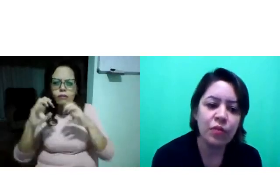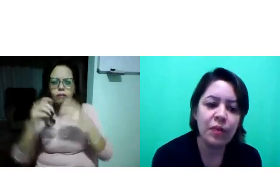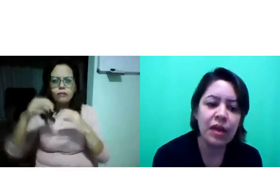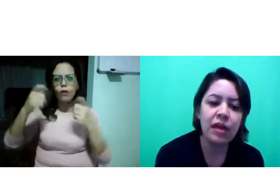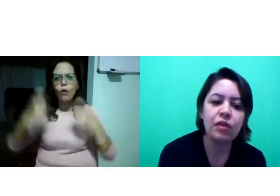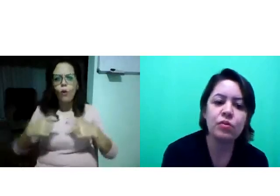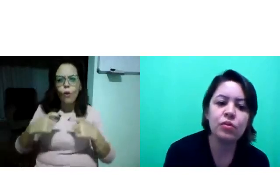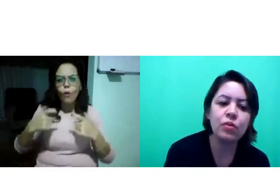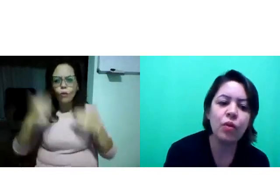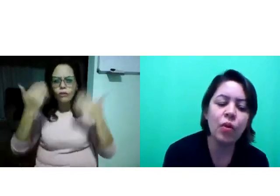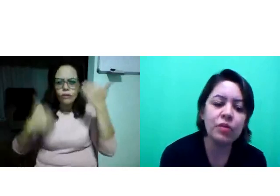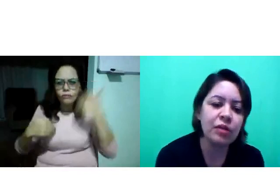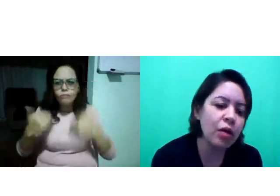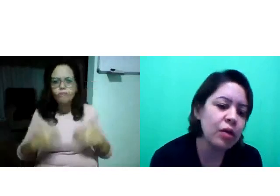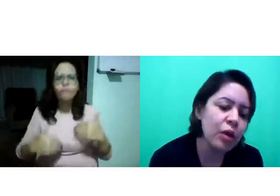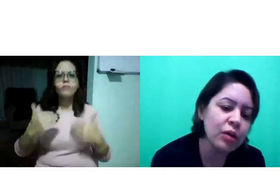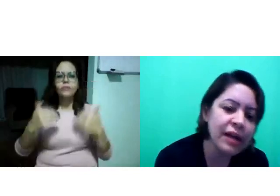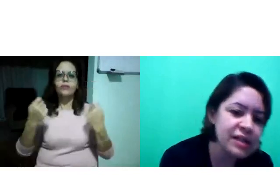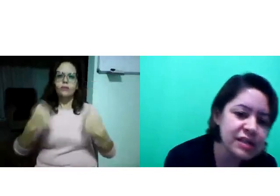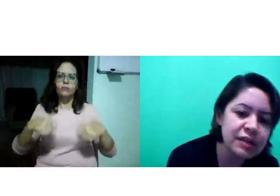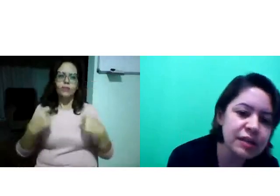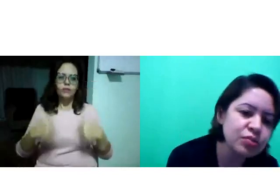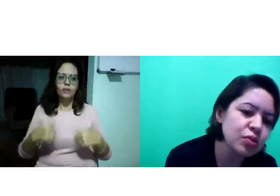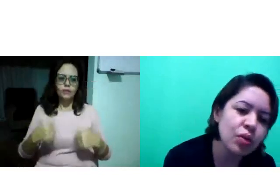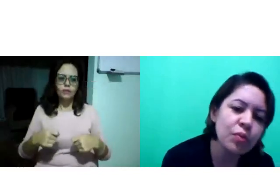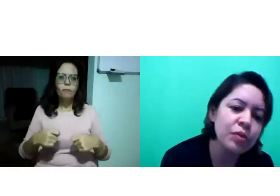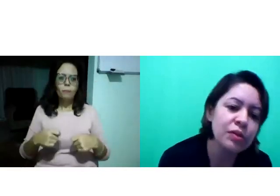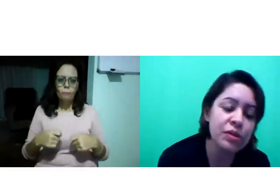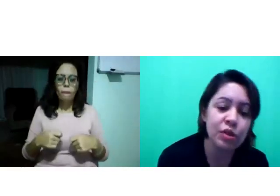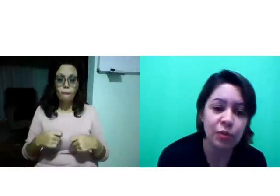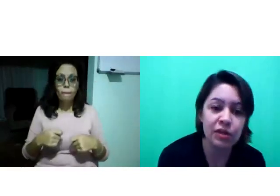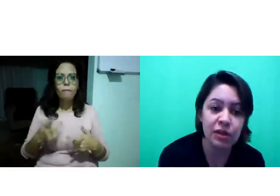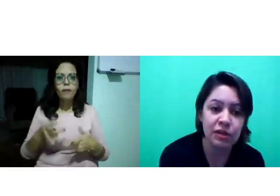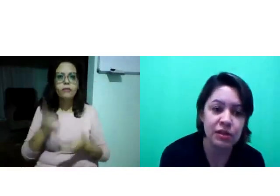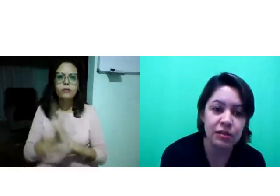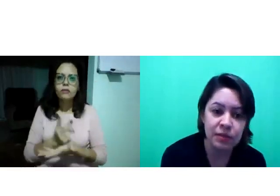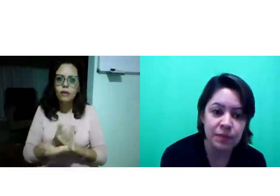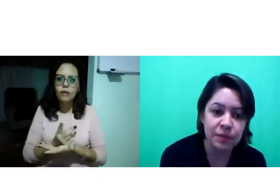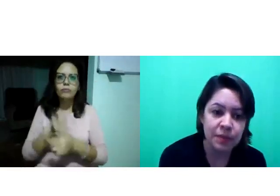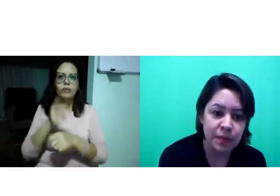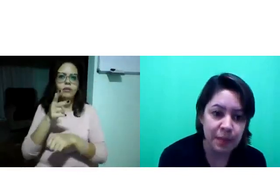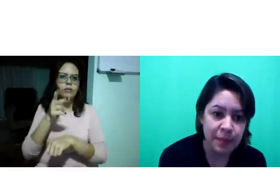o movimento, onde, em qual localização do corpo. Então, isso é muito importante.